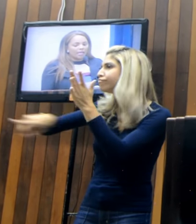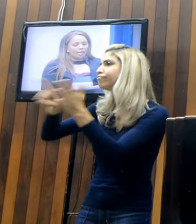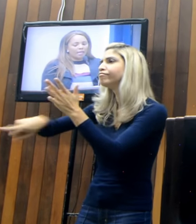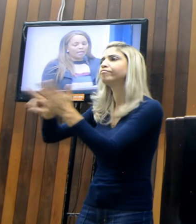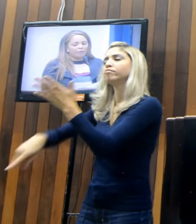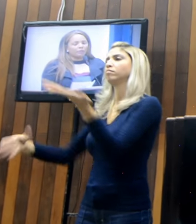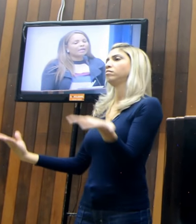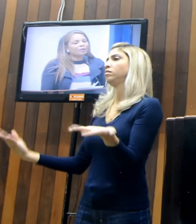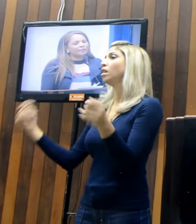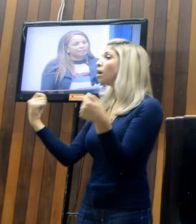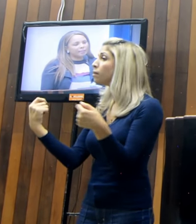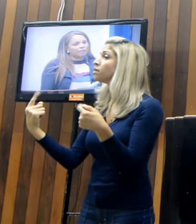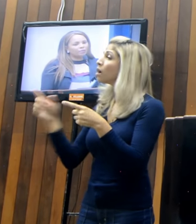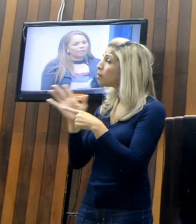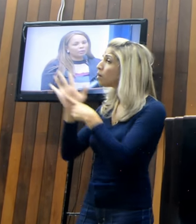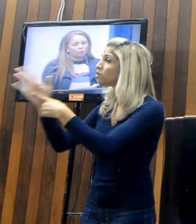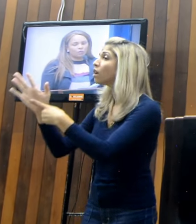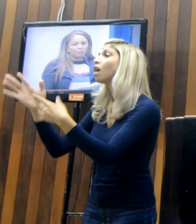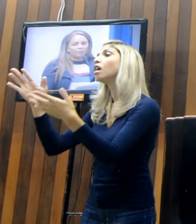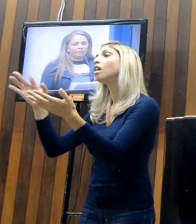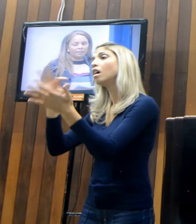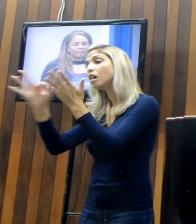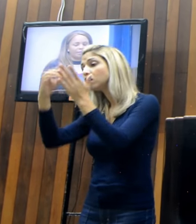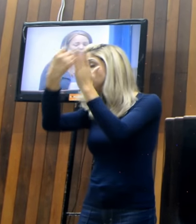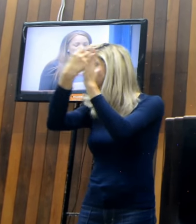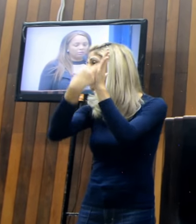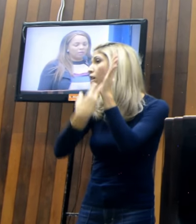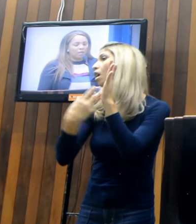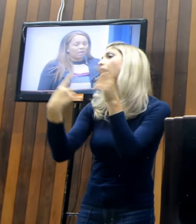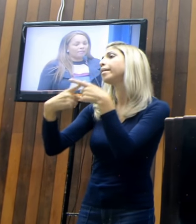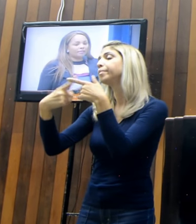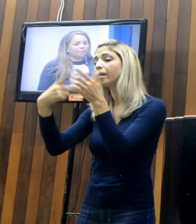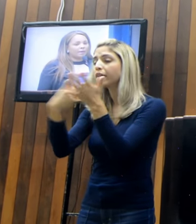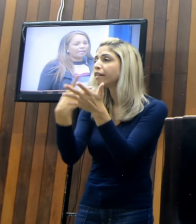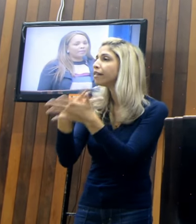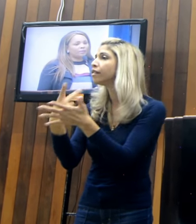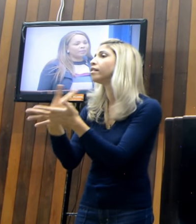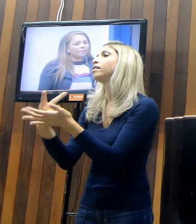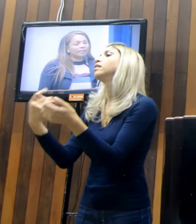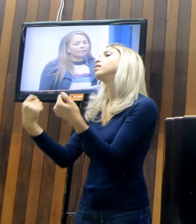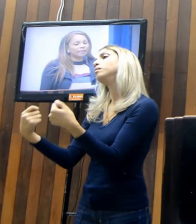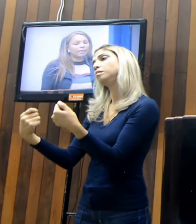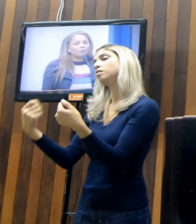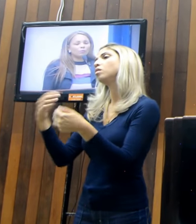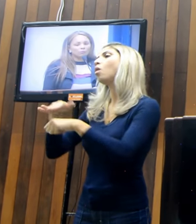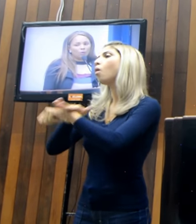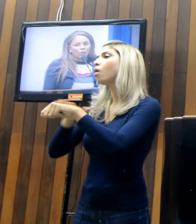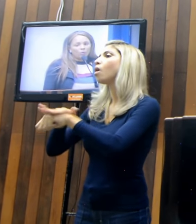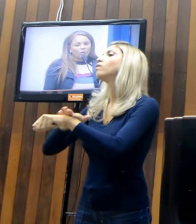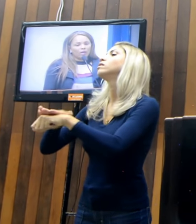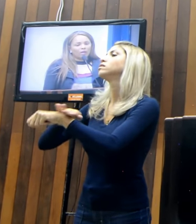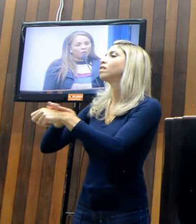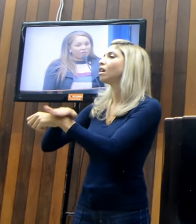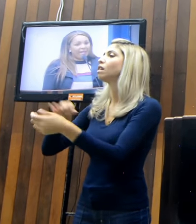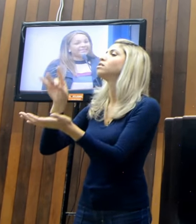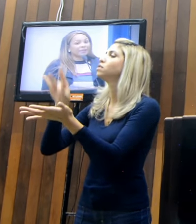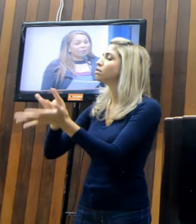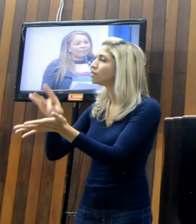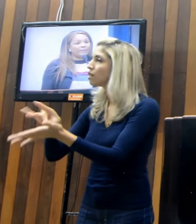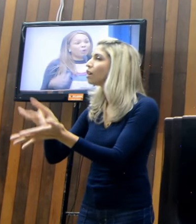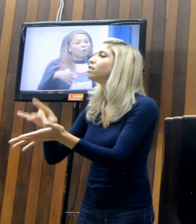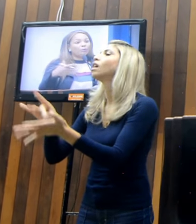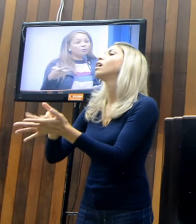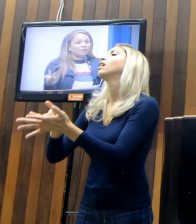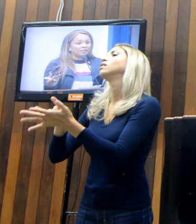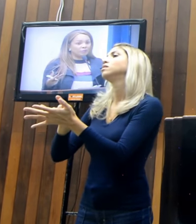eu vou estar conversando, né, com o nosso prefeito Perino, Aquiles Barreto, para que ele tenha uma conversa com